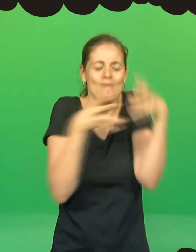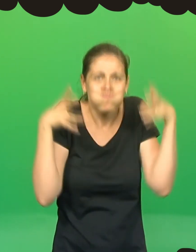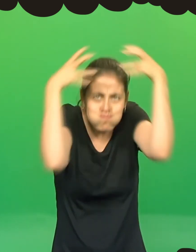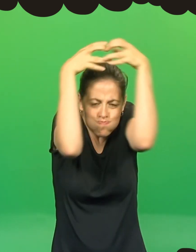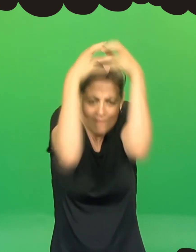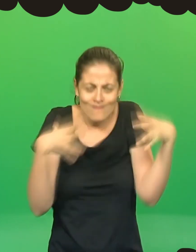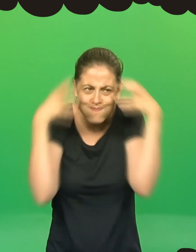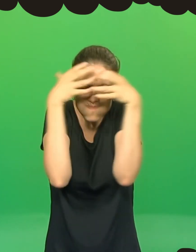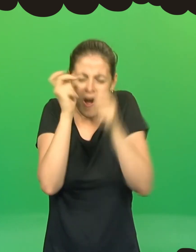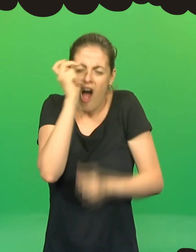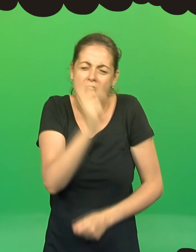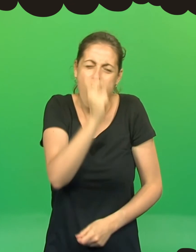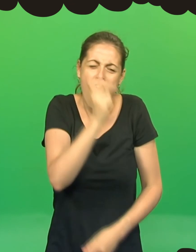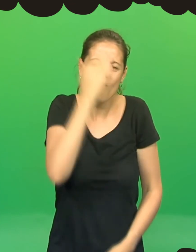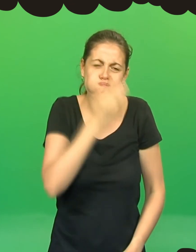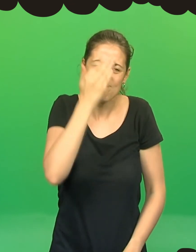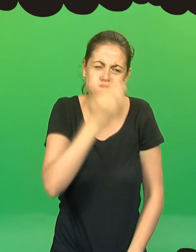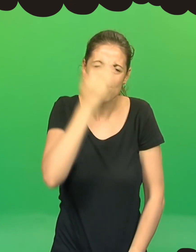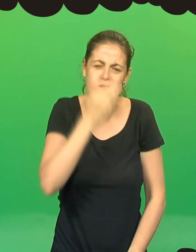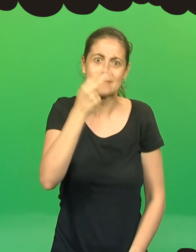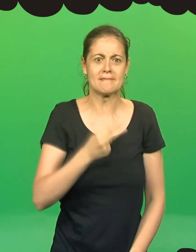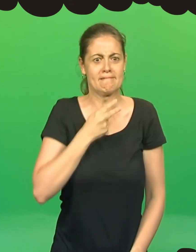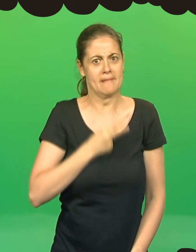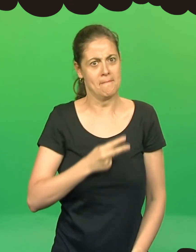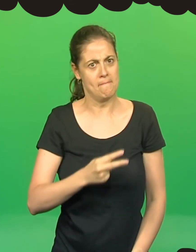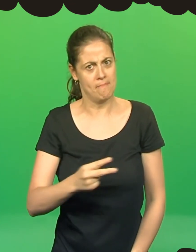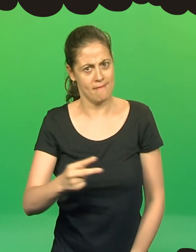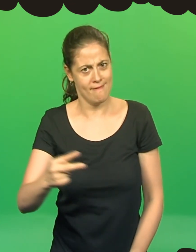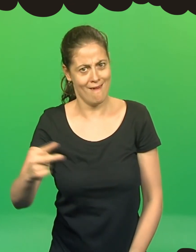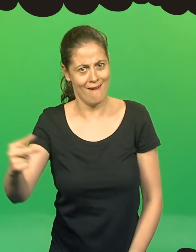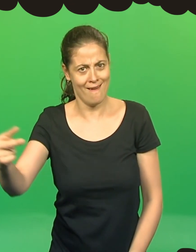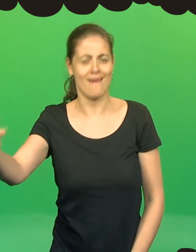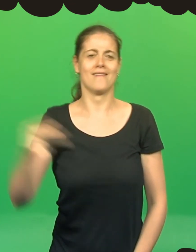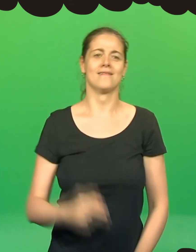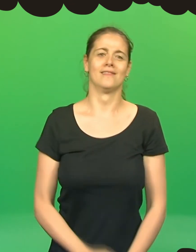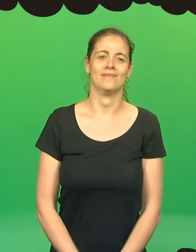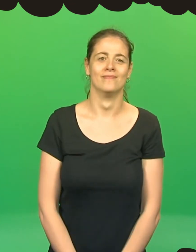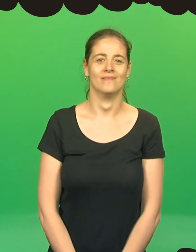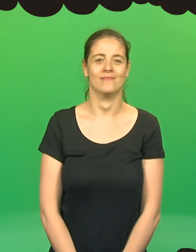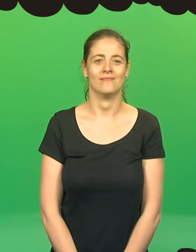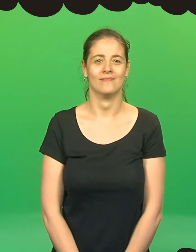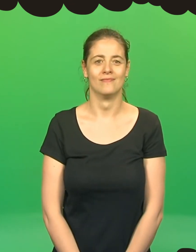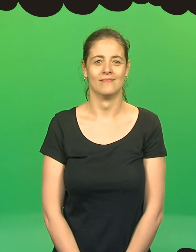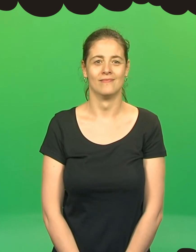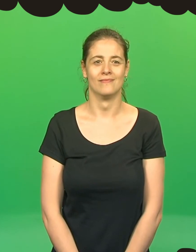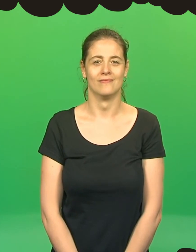Toda enrolada à volta do próprio corpo. Ficaram dentro dos seus casulos durante mais duas